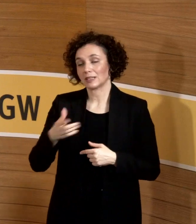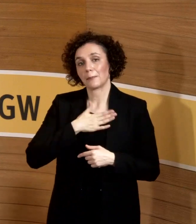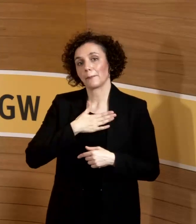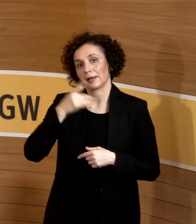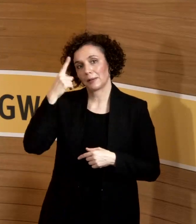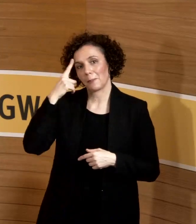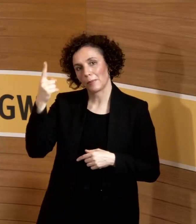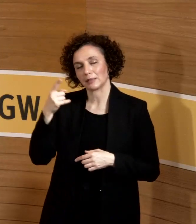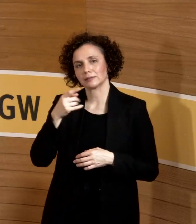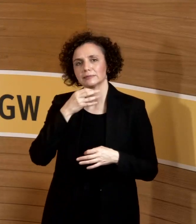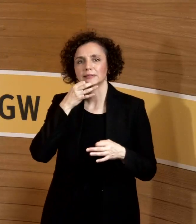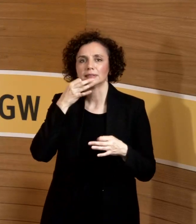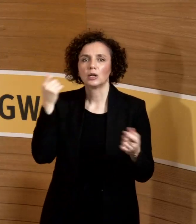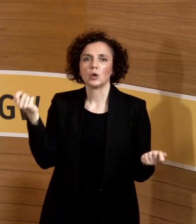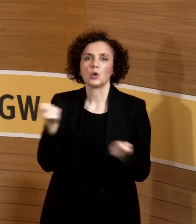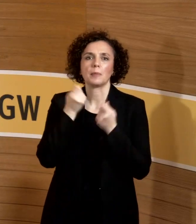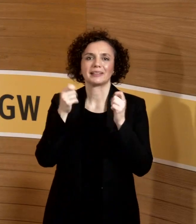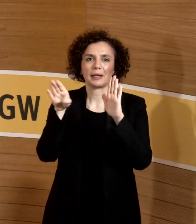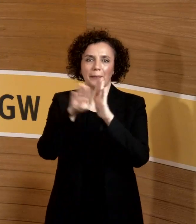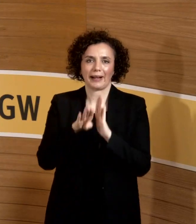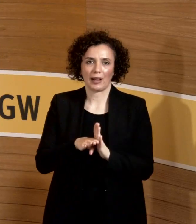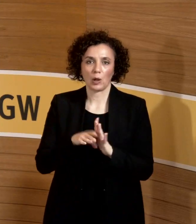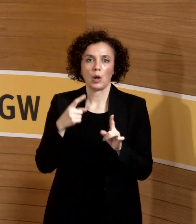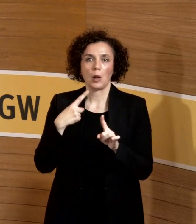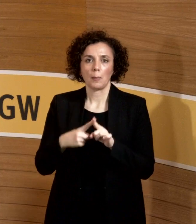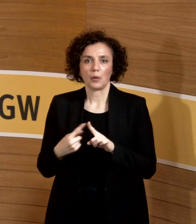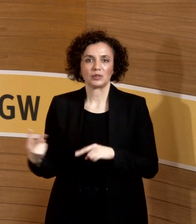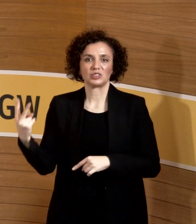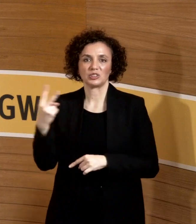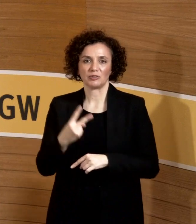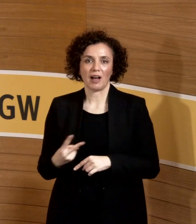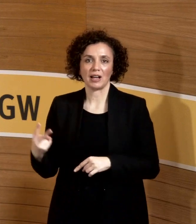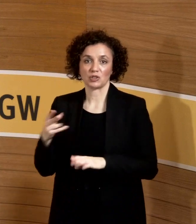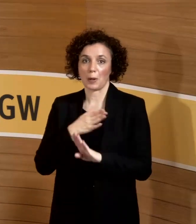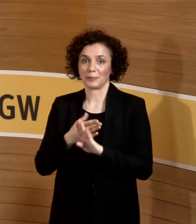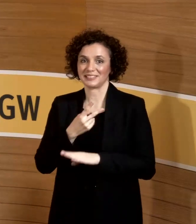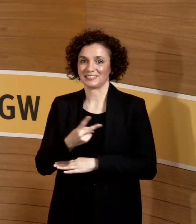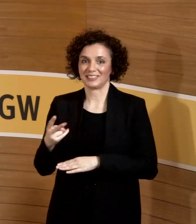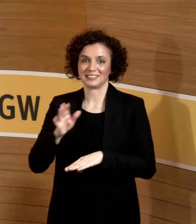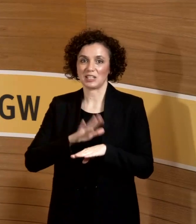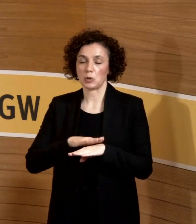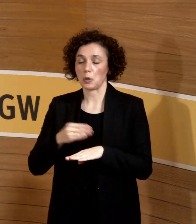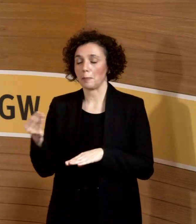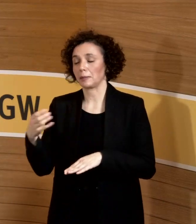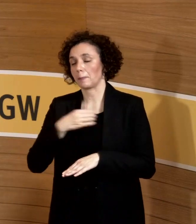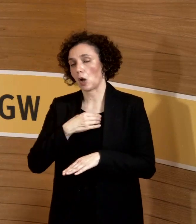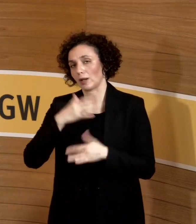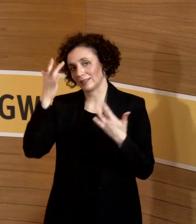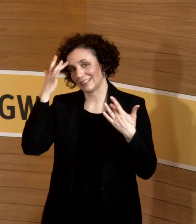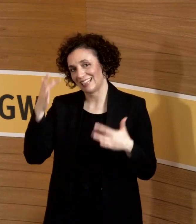überzogene Regelung für zwei weitere Stunden bis 22 Uhr mit behördlicher Genehmigung, mit Riesenantrag, mit